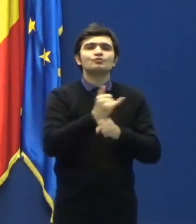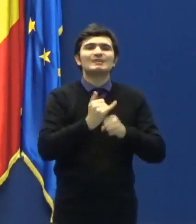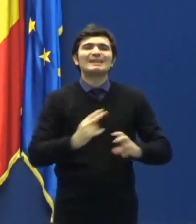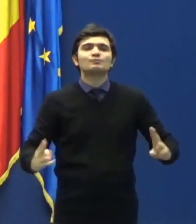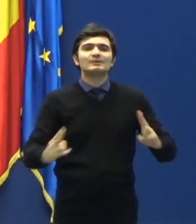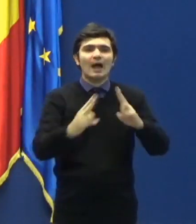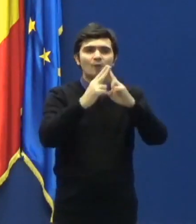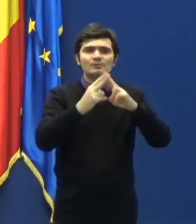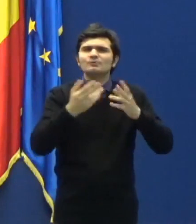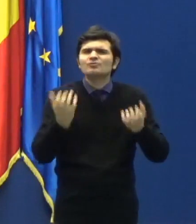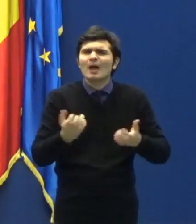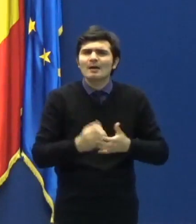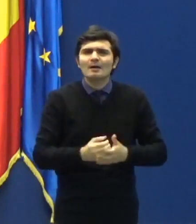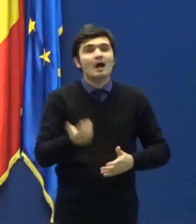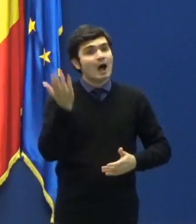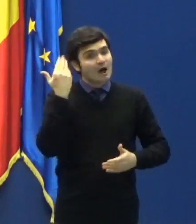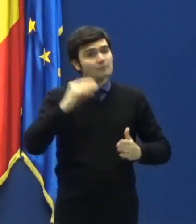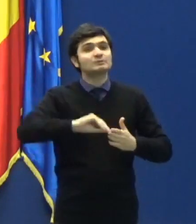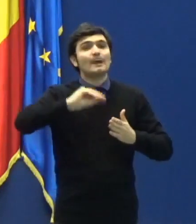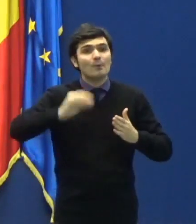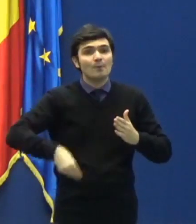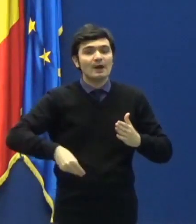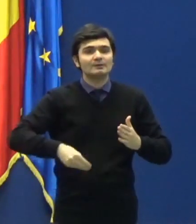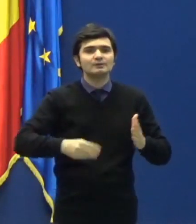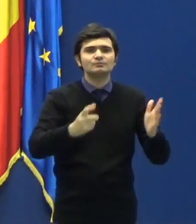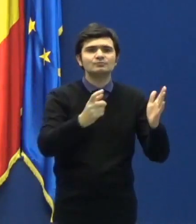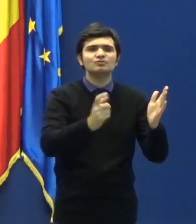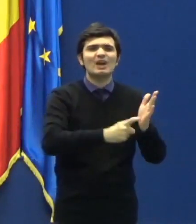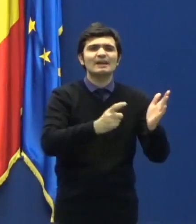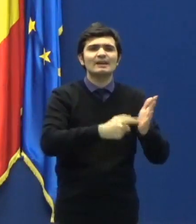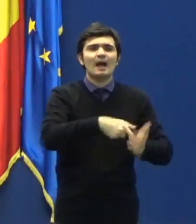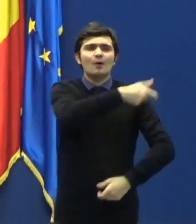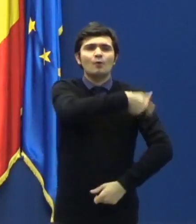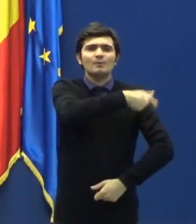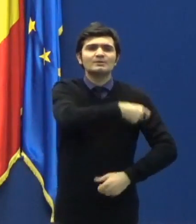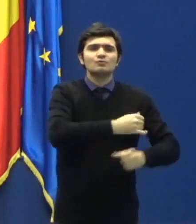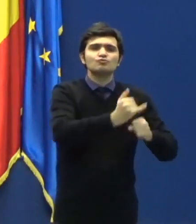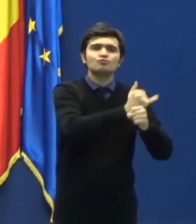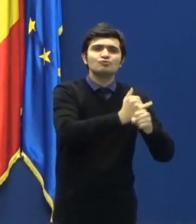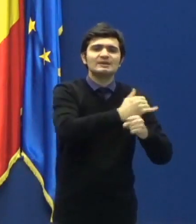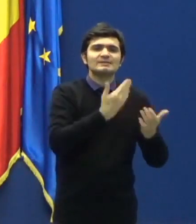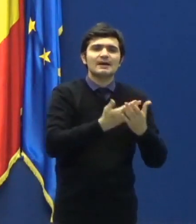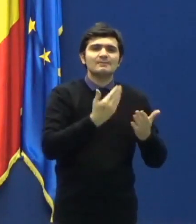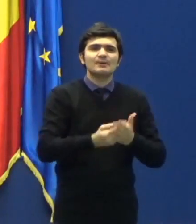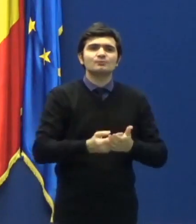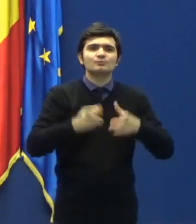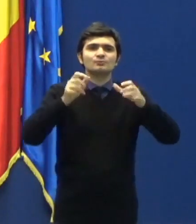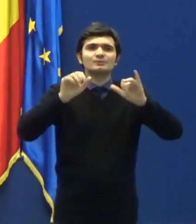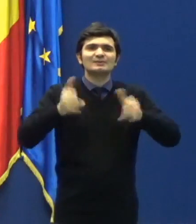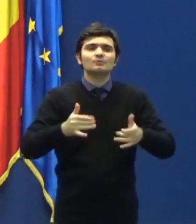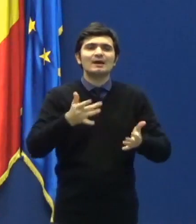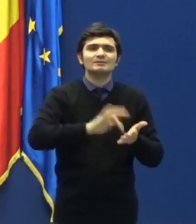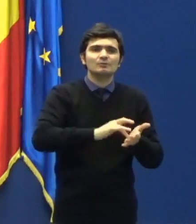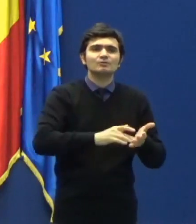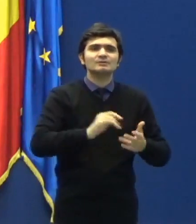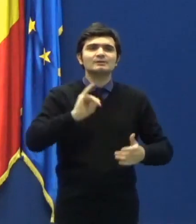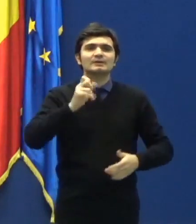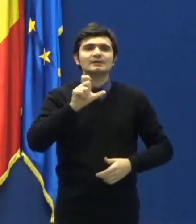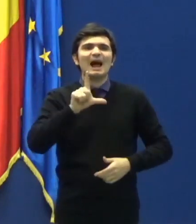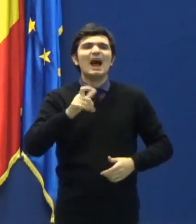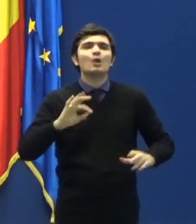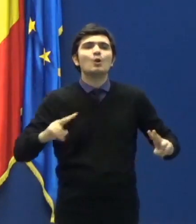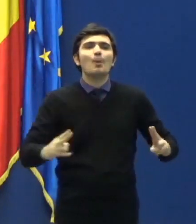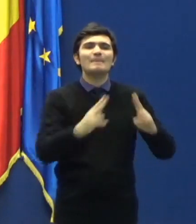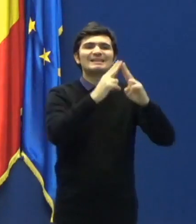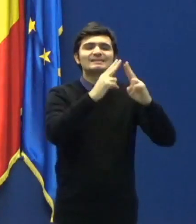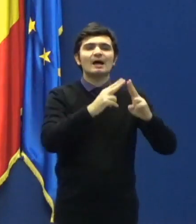Comitetului Județean pentru Situații Speciale de Urgență Ialomița de